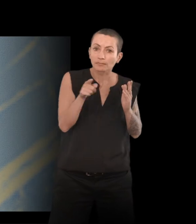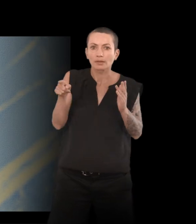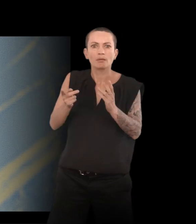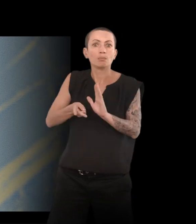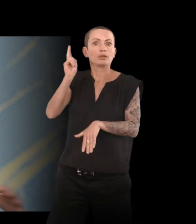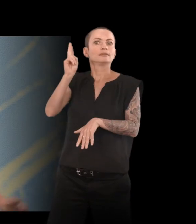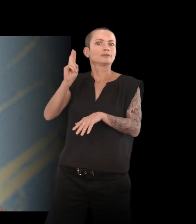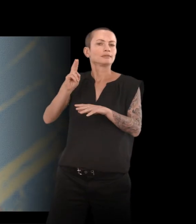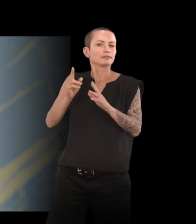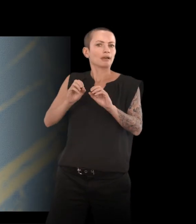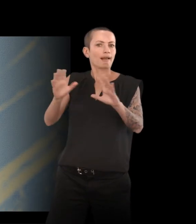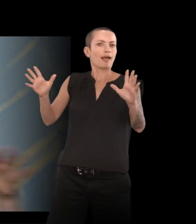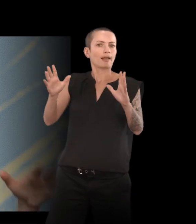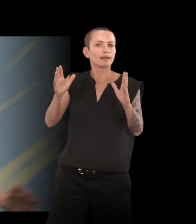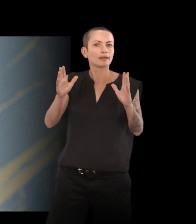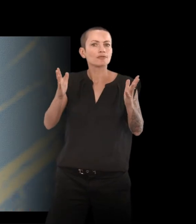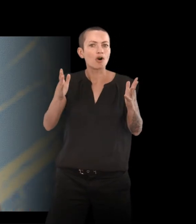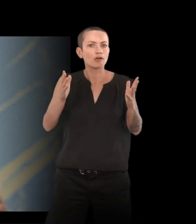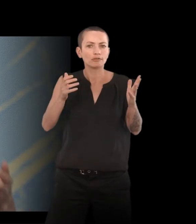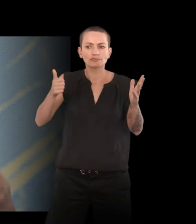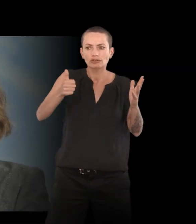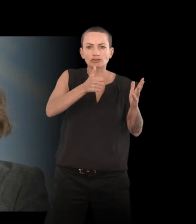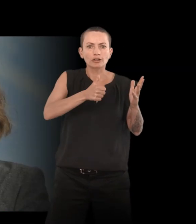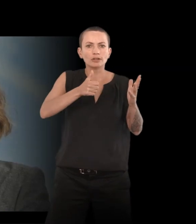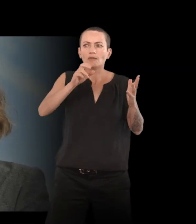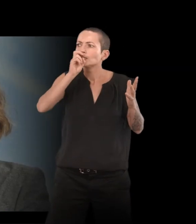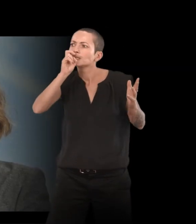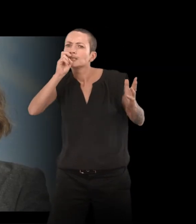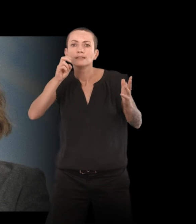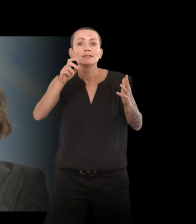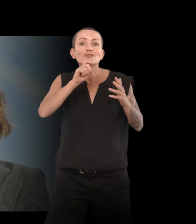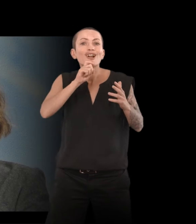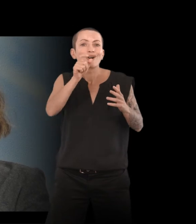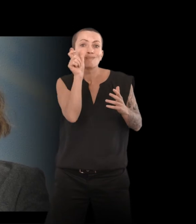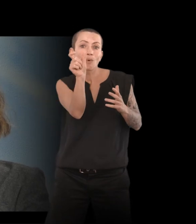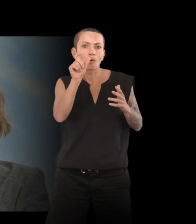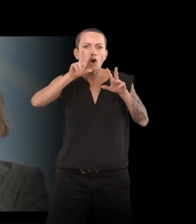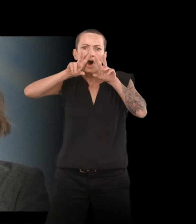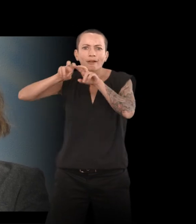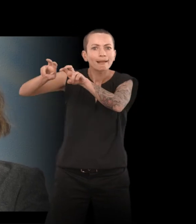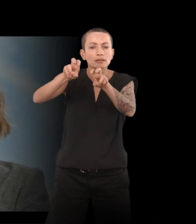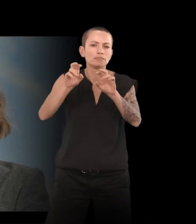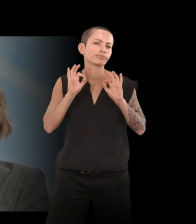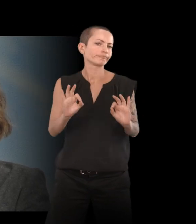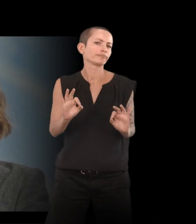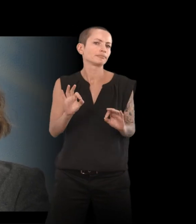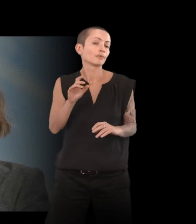on va chercher partout autour de nous. Et le terme d'enquête que vous employez tout à l'heure est très juste. À la fois, on veut comprendre,